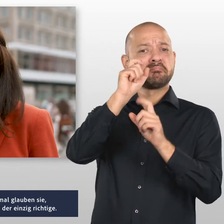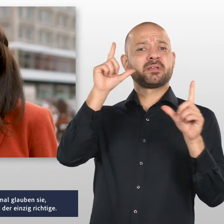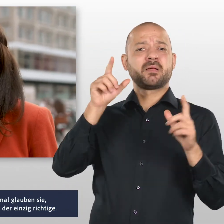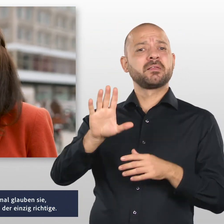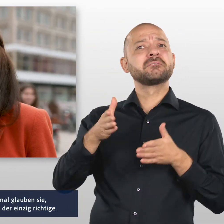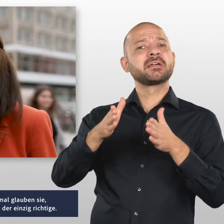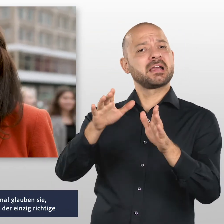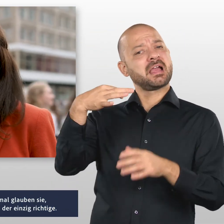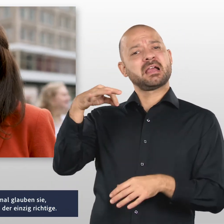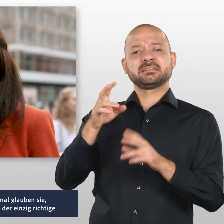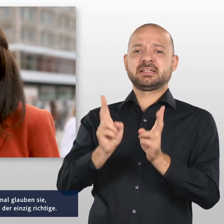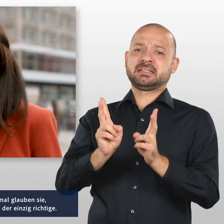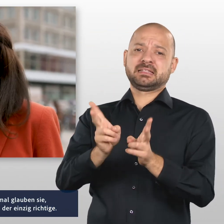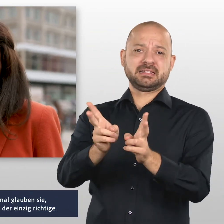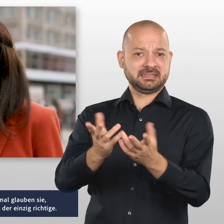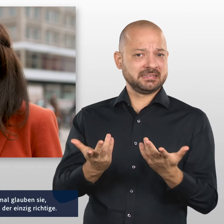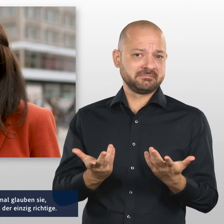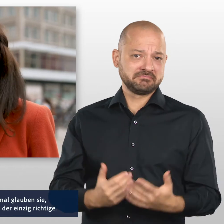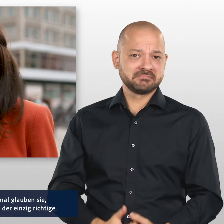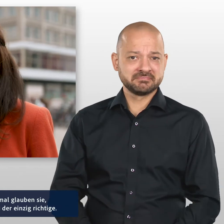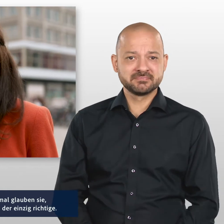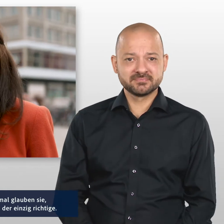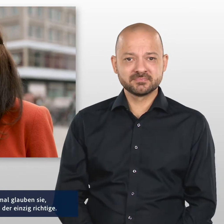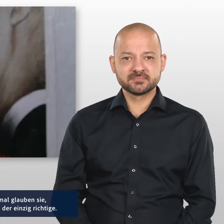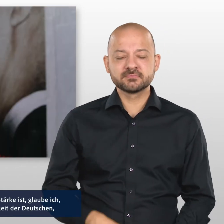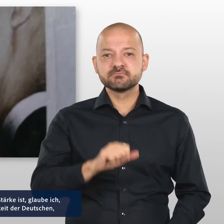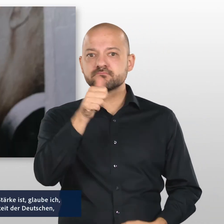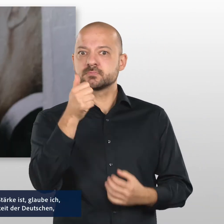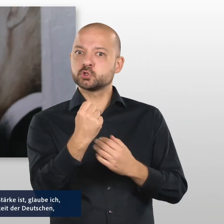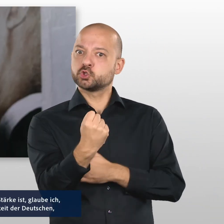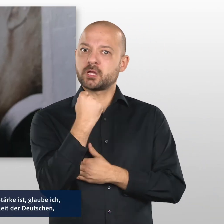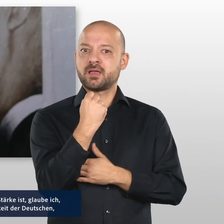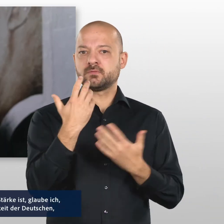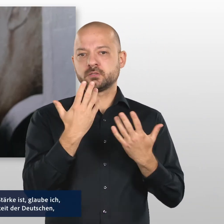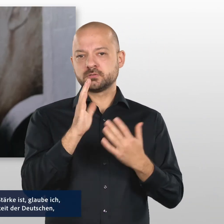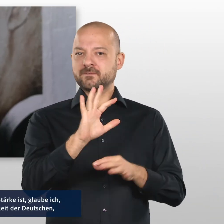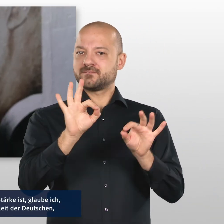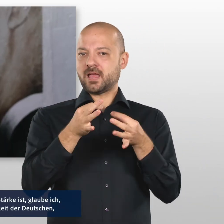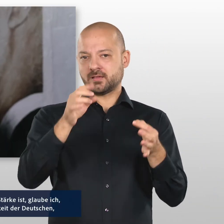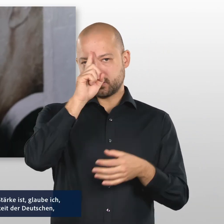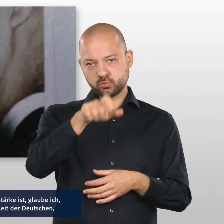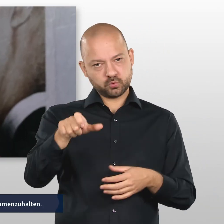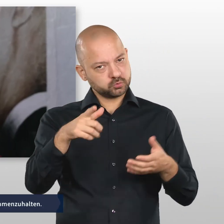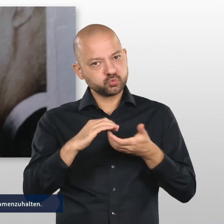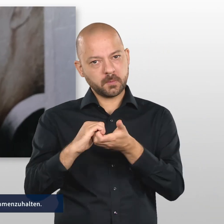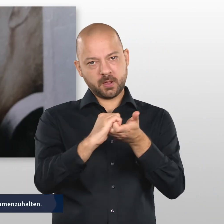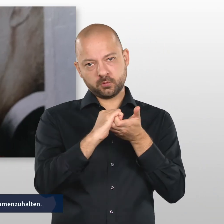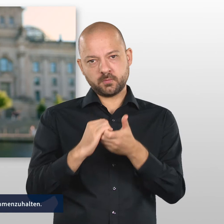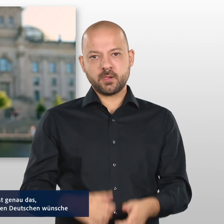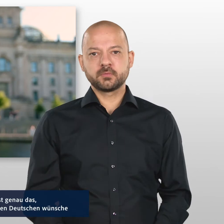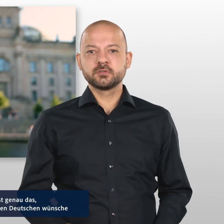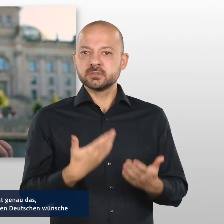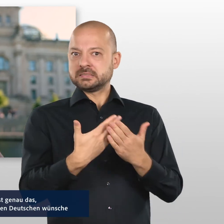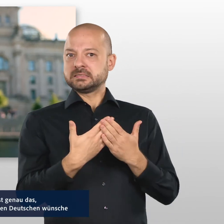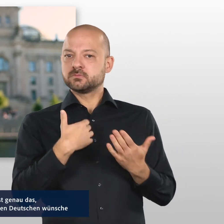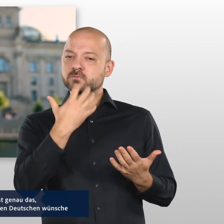Deutschen. Manchmal glauben sie, ihr Weg sei der einzig richtige. Die größte Stärke ist, glaube ich, die Fähigkeit der Deutschen zusammenzuhalten.